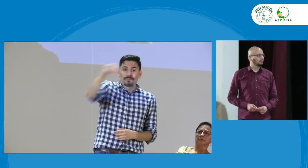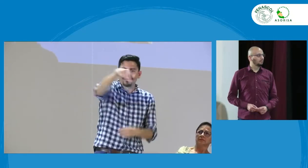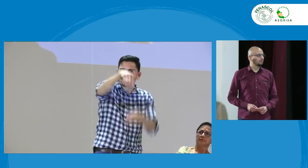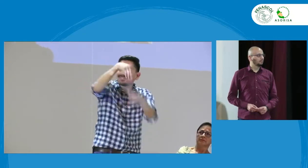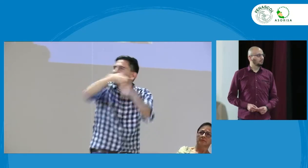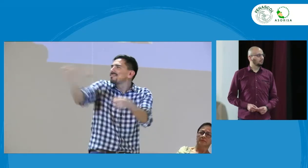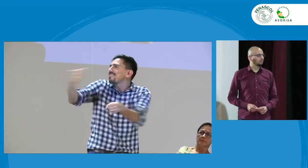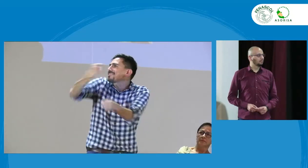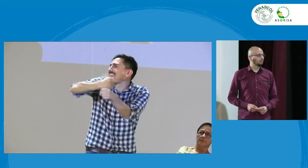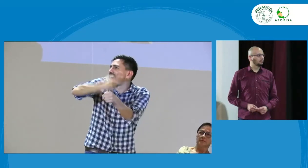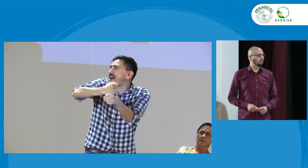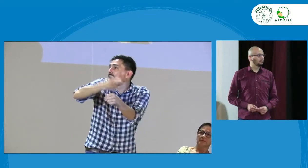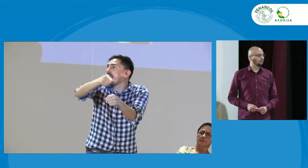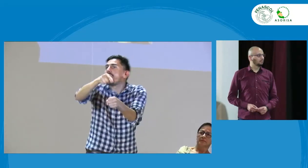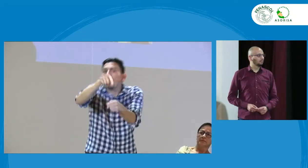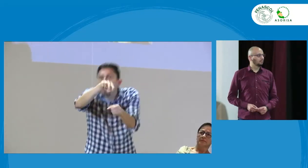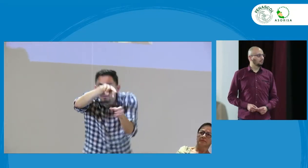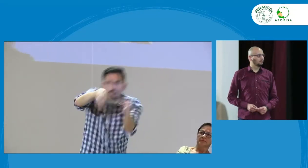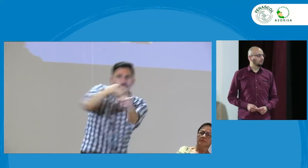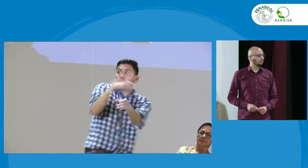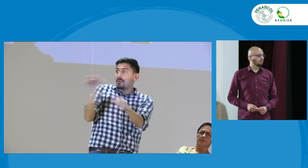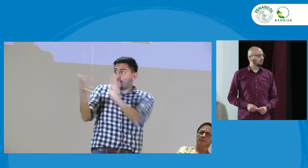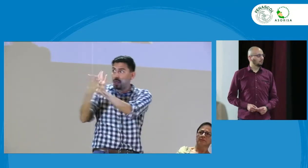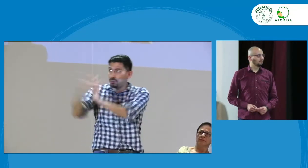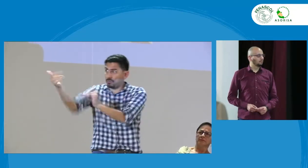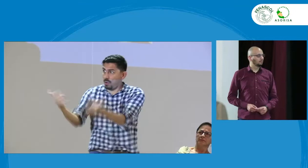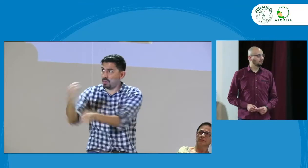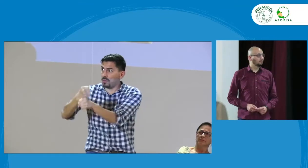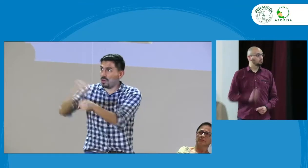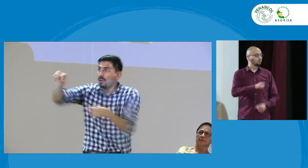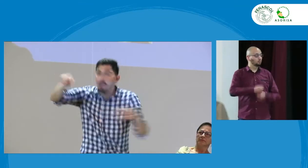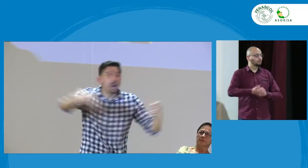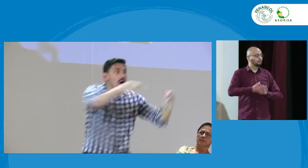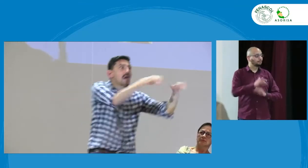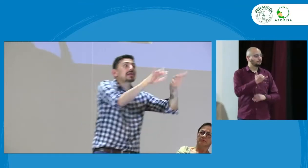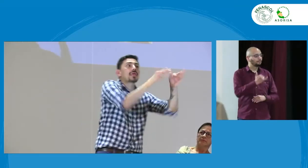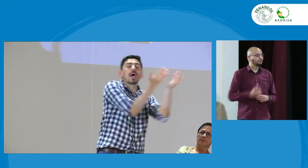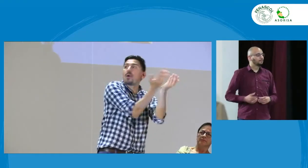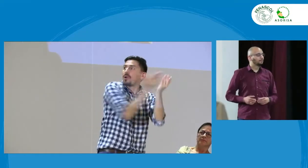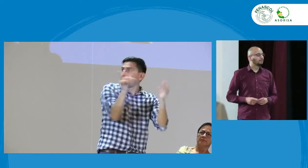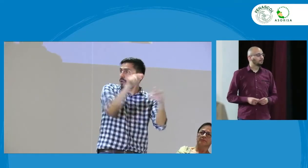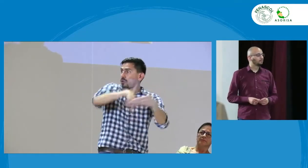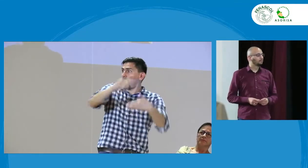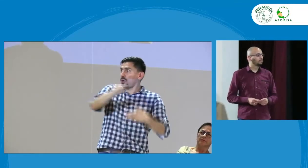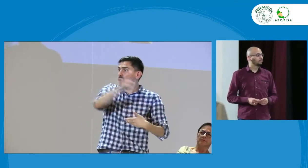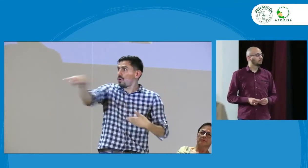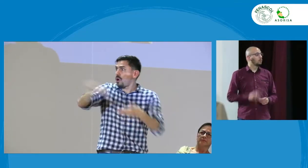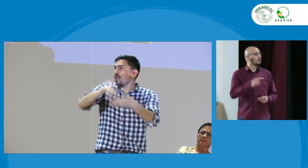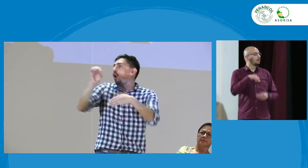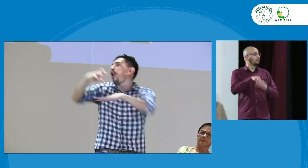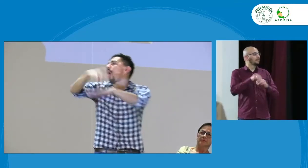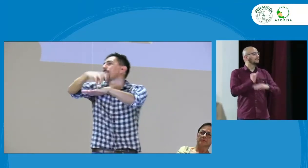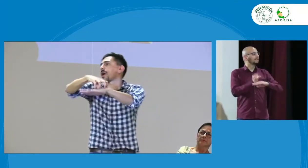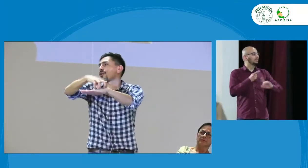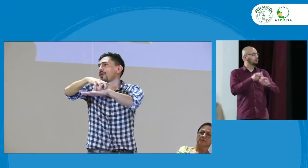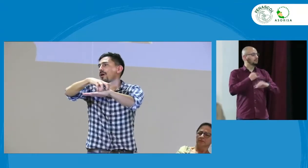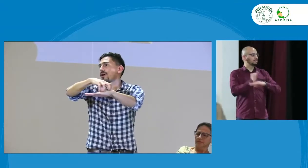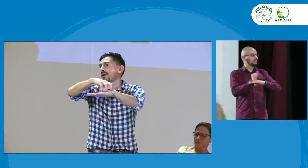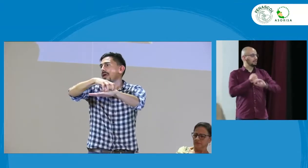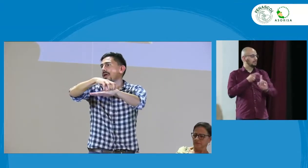casos entonces por ejemplo si sucede una situación como esta tú como modelo como contratista o